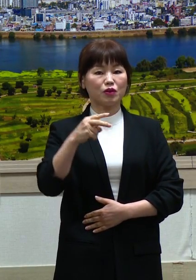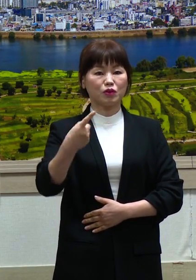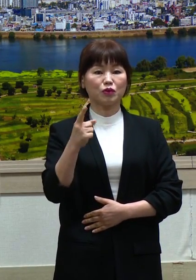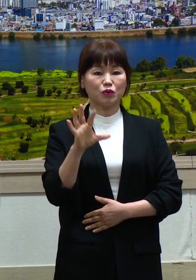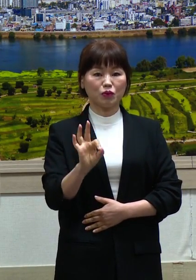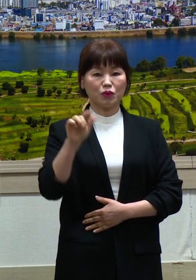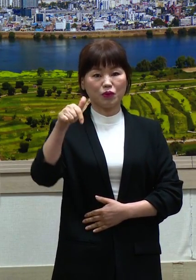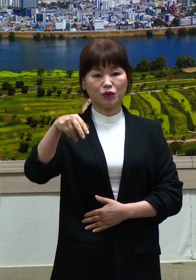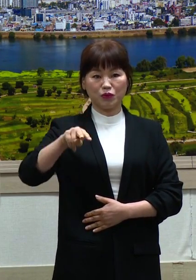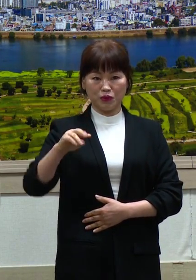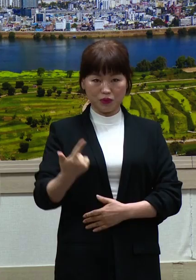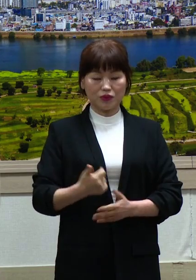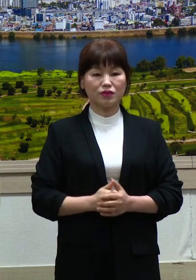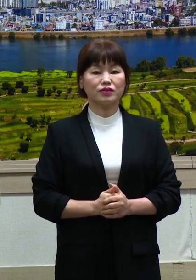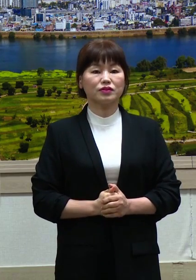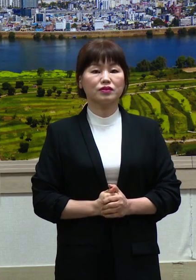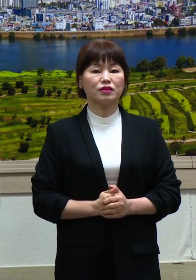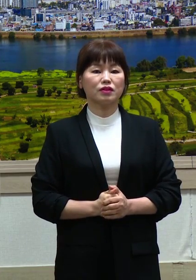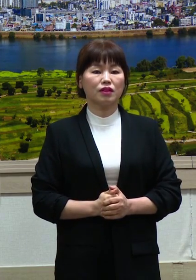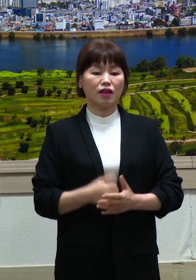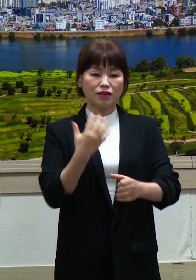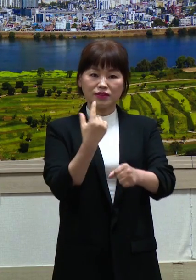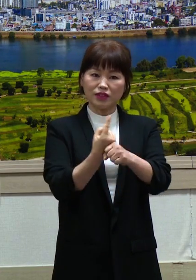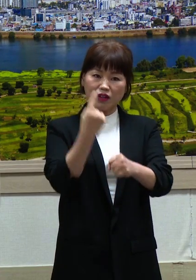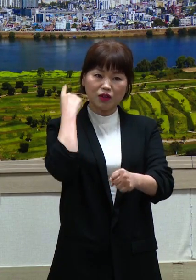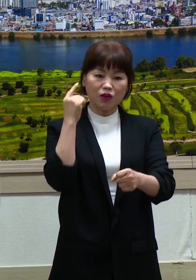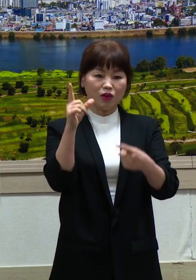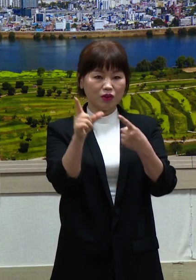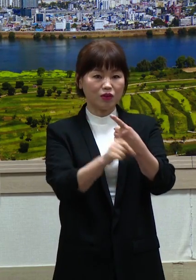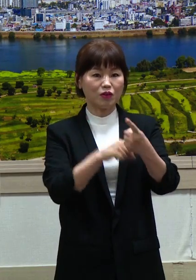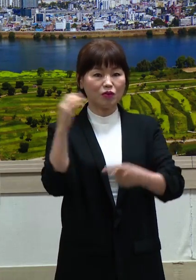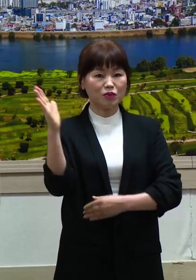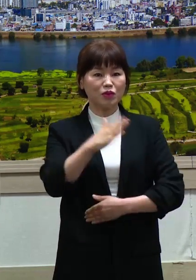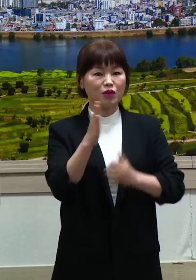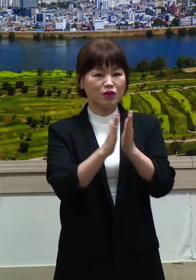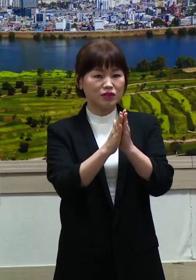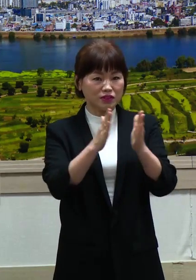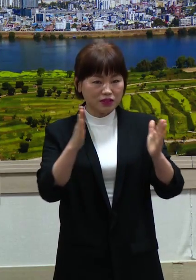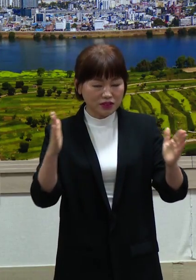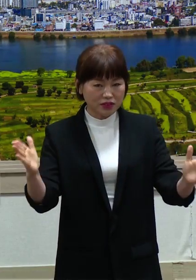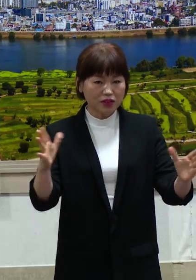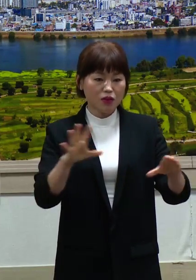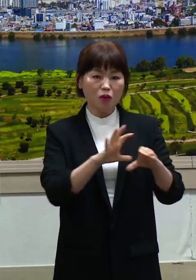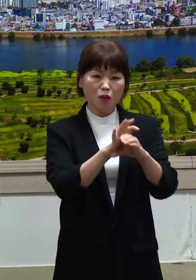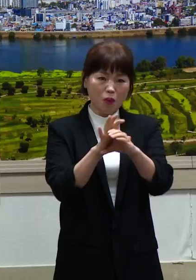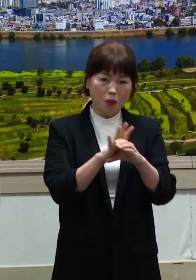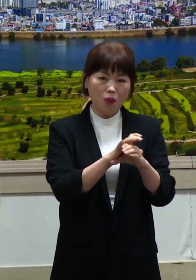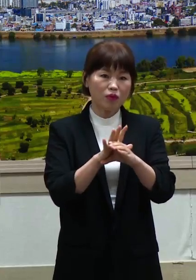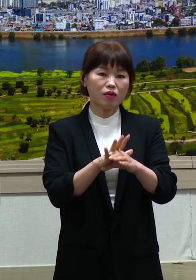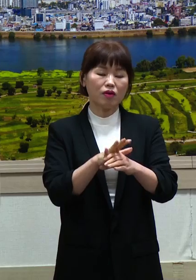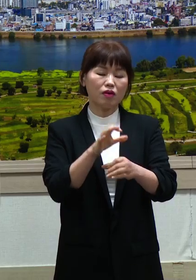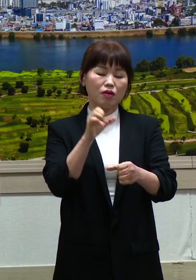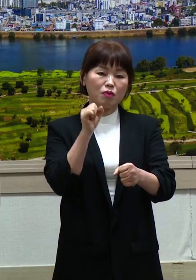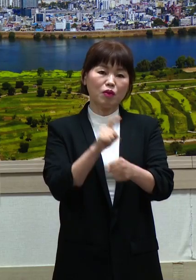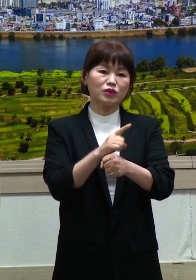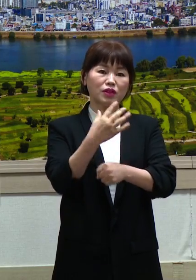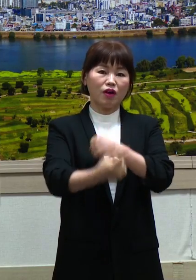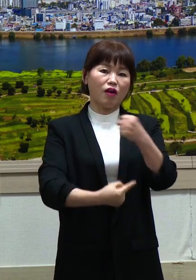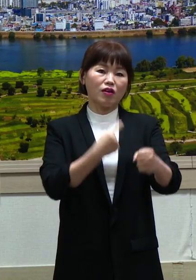지난해 1월부터 시작된 코로나 시대가 어느덧 1년이 넘어가고 있고